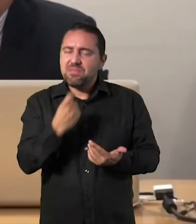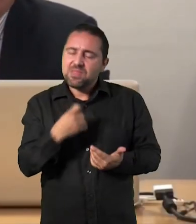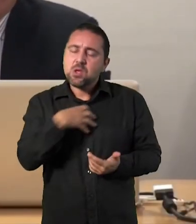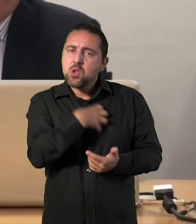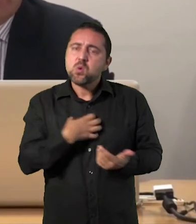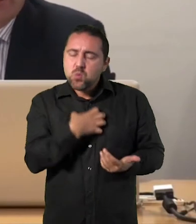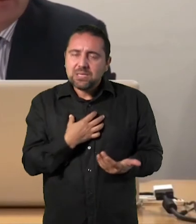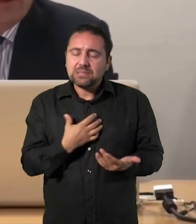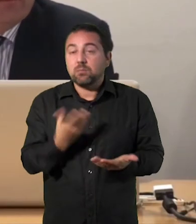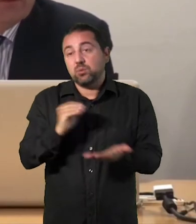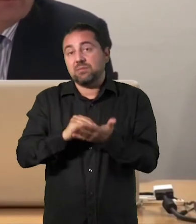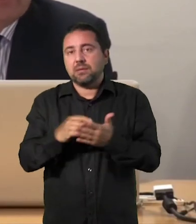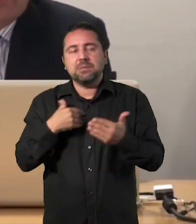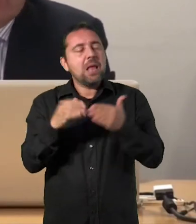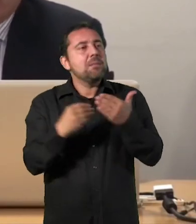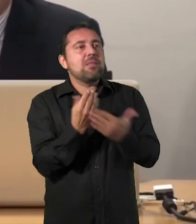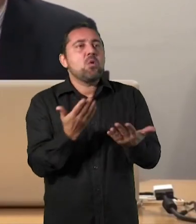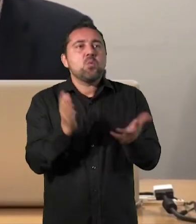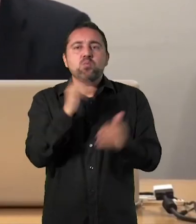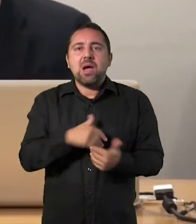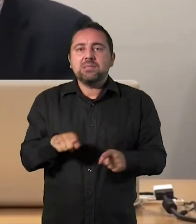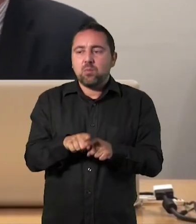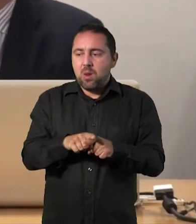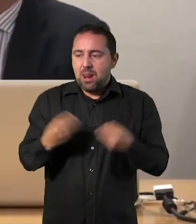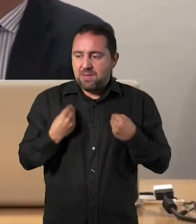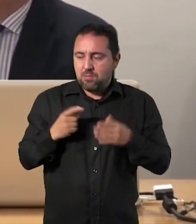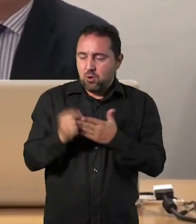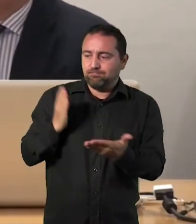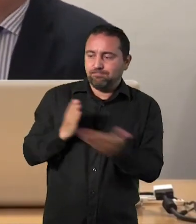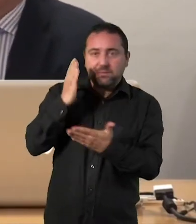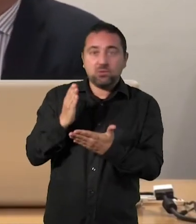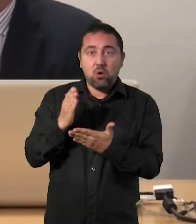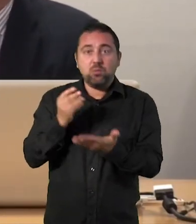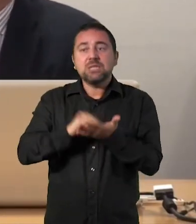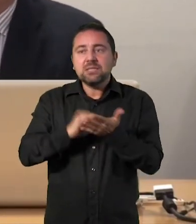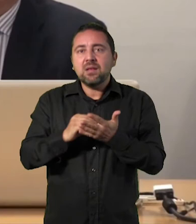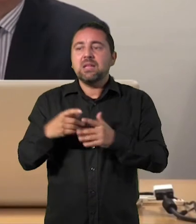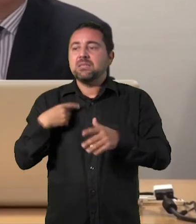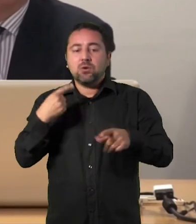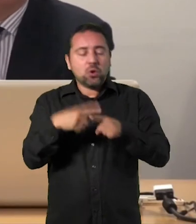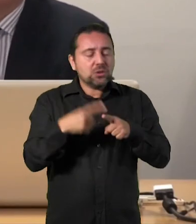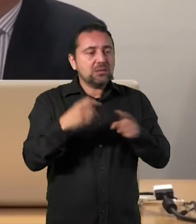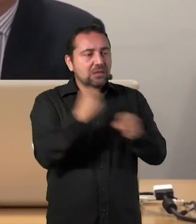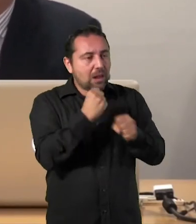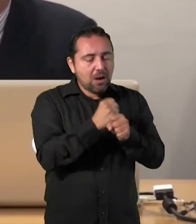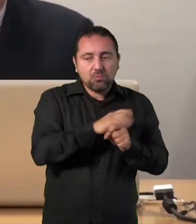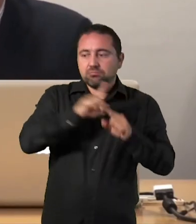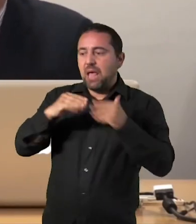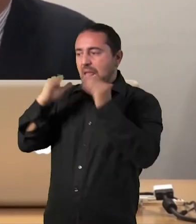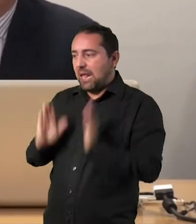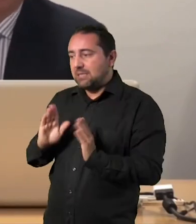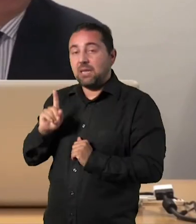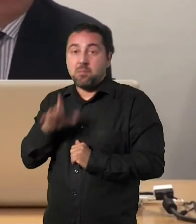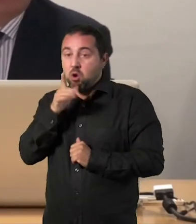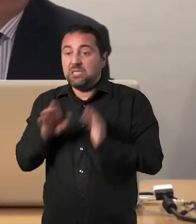emprendedor, bueno, pues no tiene un corte vital. Se lleva sus historias a casa porque sigue siendo el